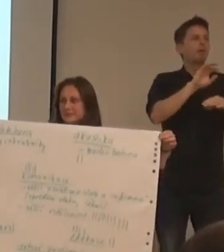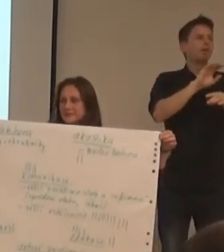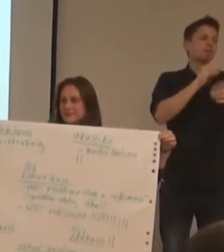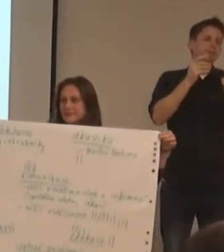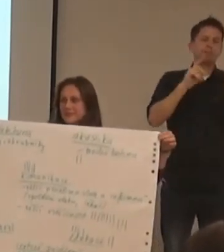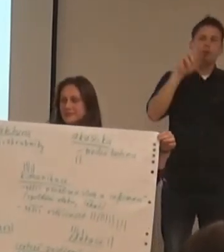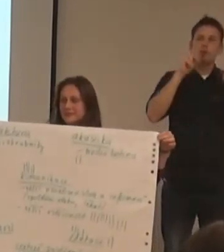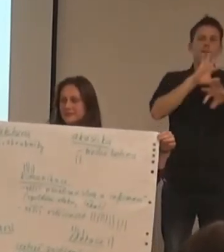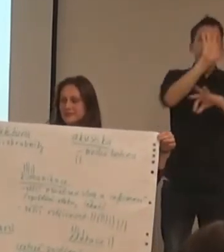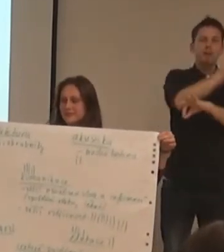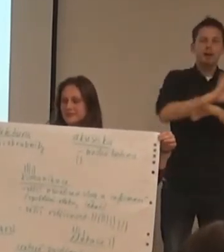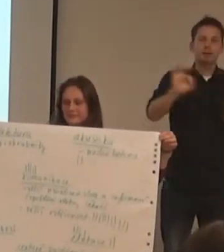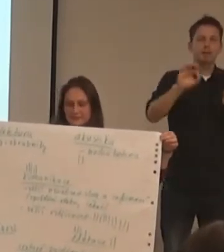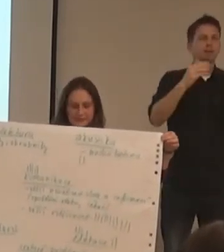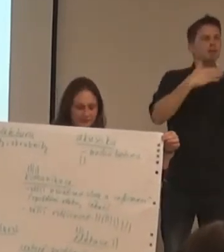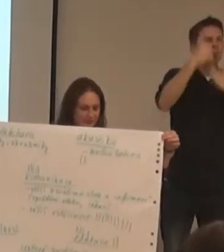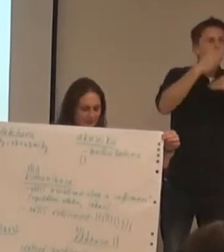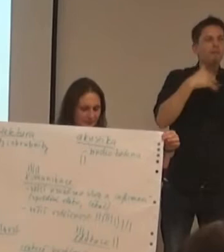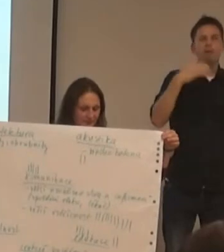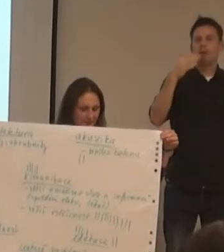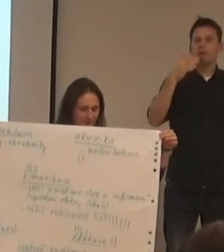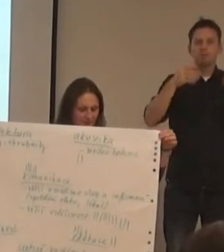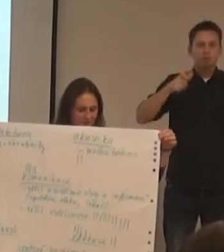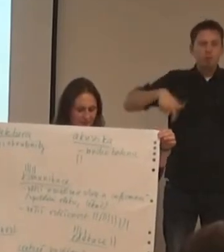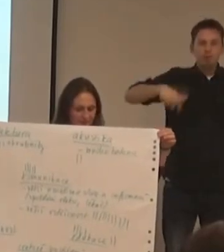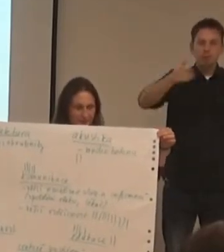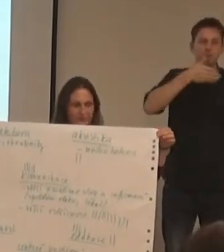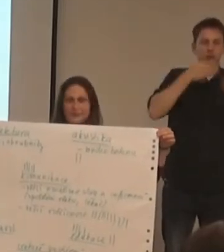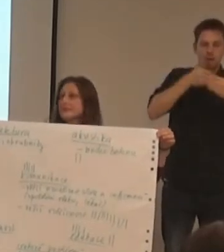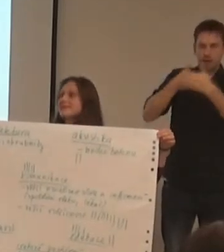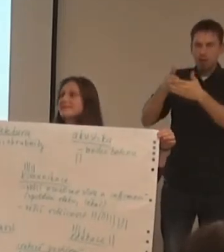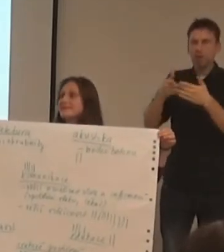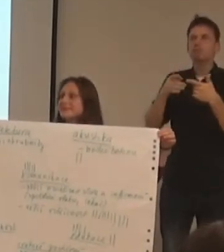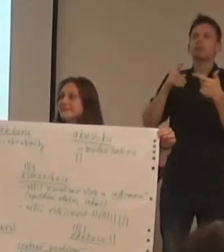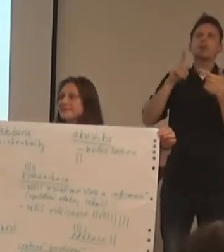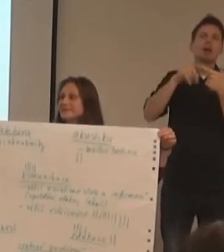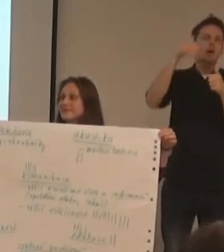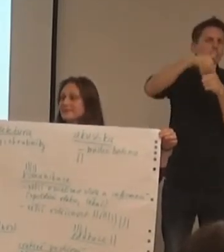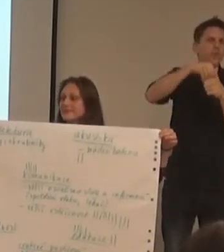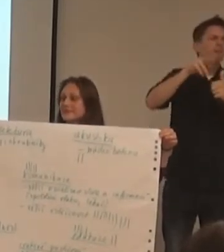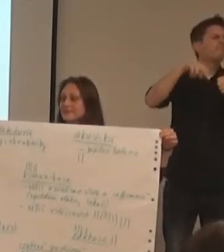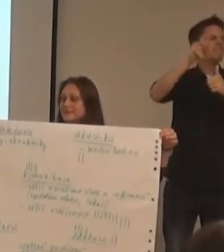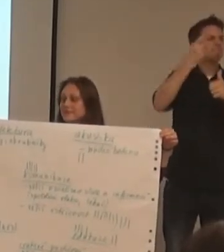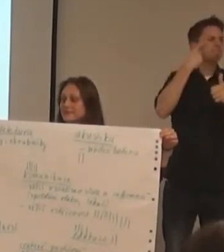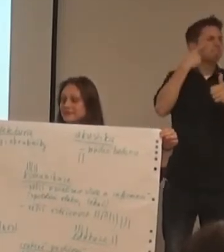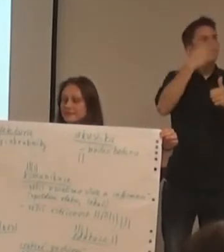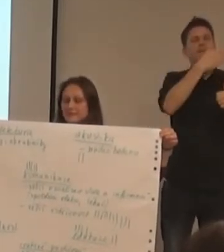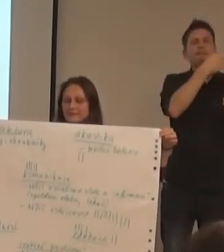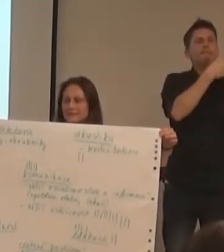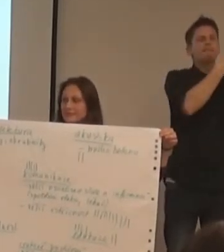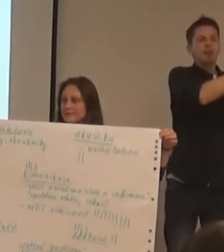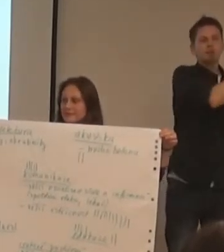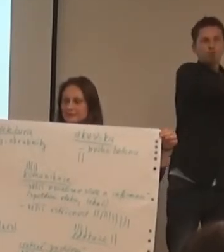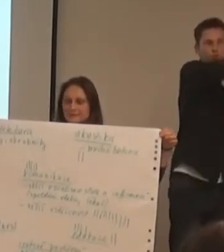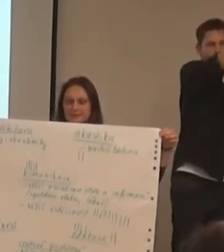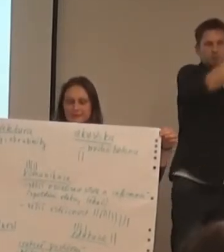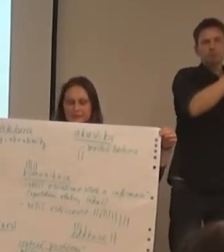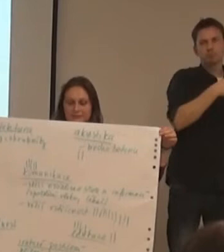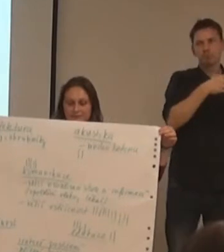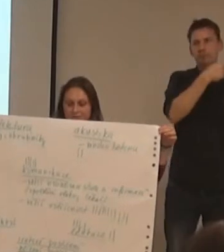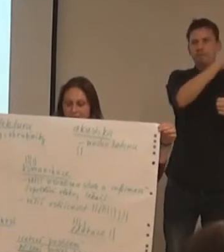fyzické. A v diskuzi jsme nám běželi hlavou hlavně ty věnkovní, exteriérové, ale jste asi